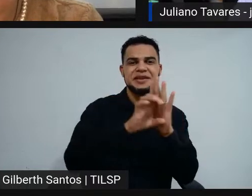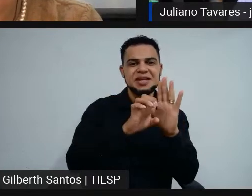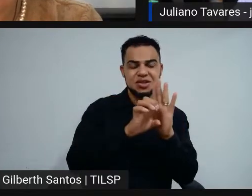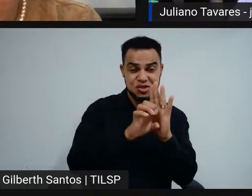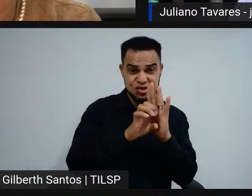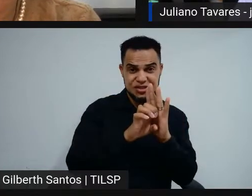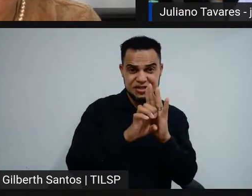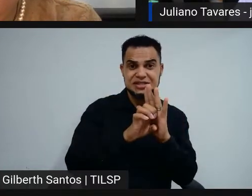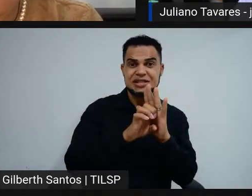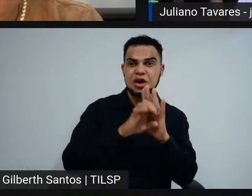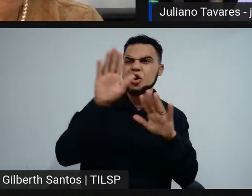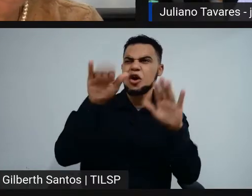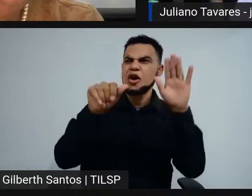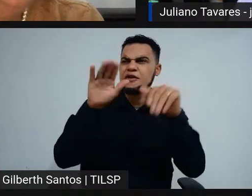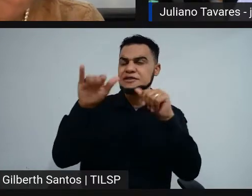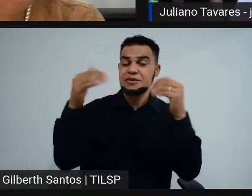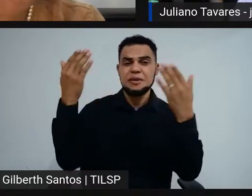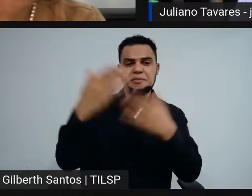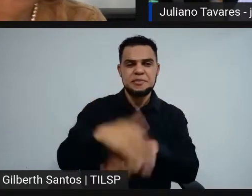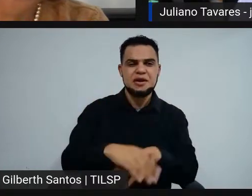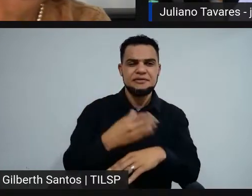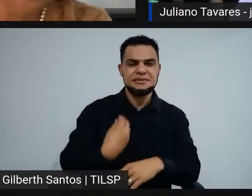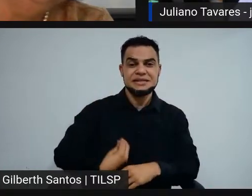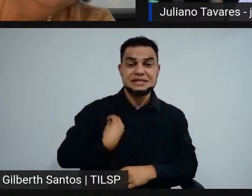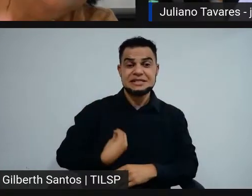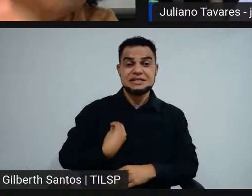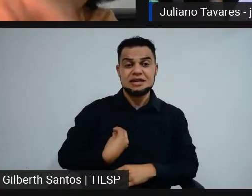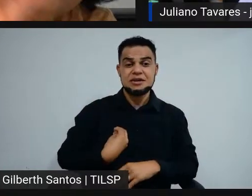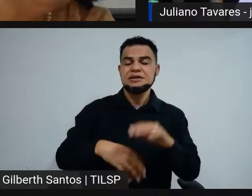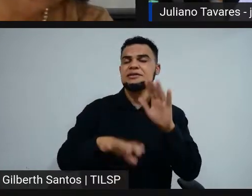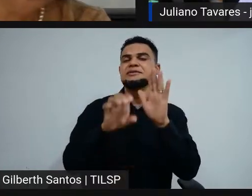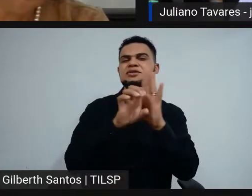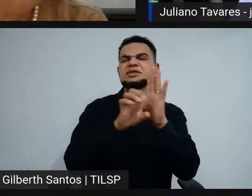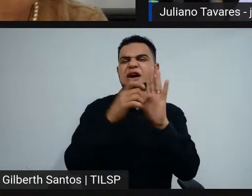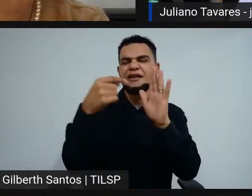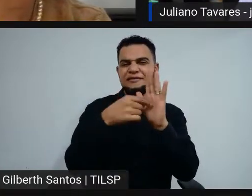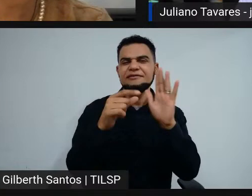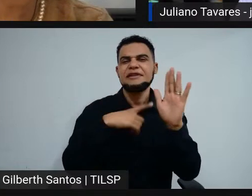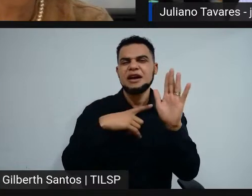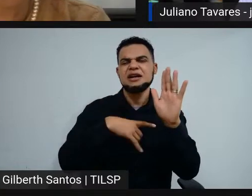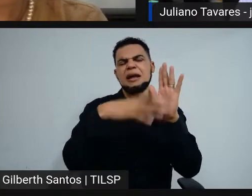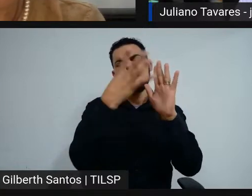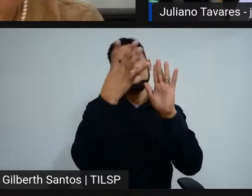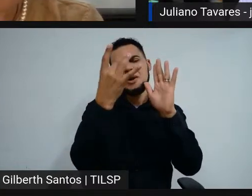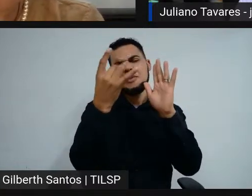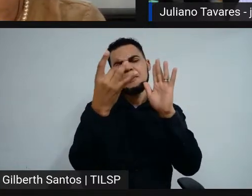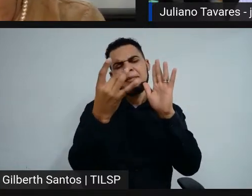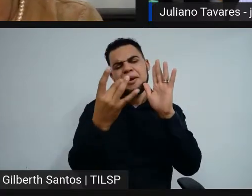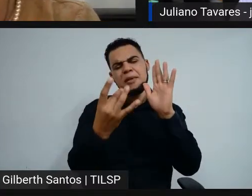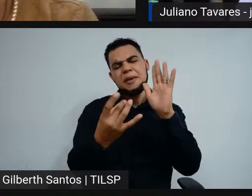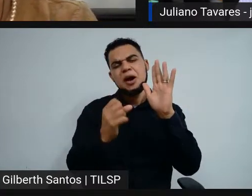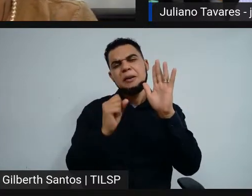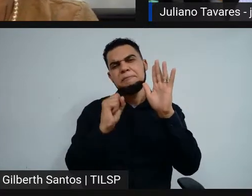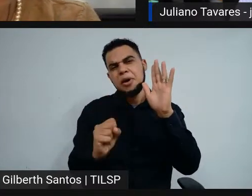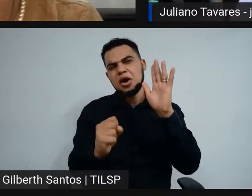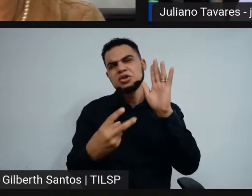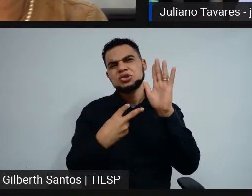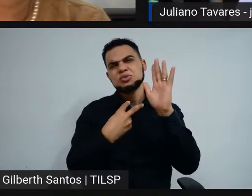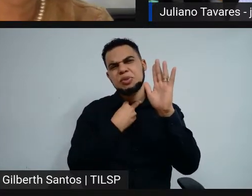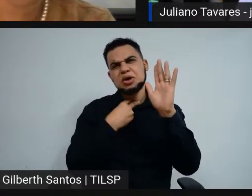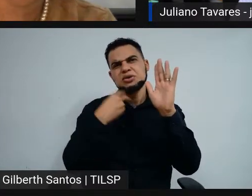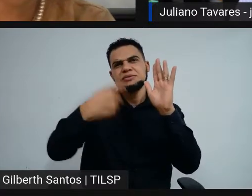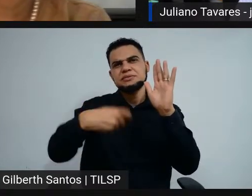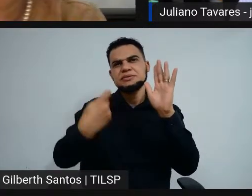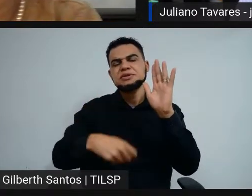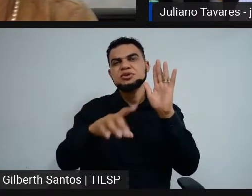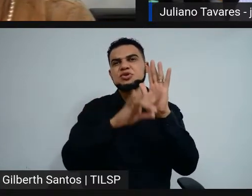presenciais. Nesse edital, nós vamos detalhar tudo o que pode, o que deve, o que não deve ser feito no dia